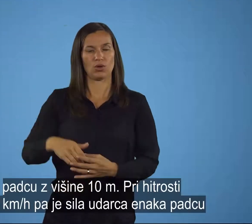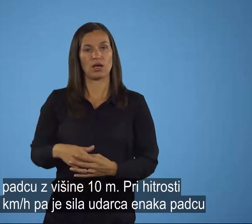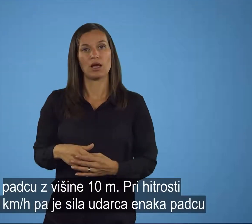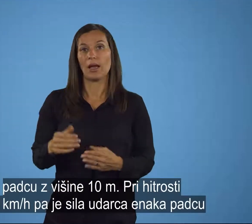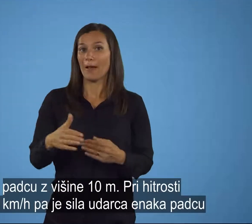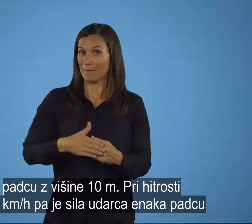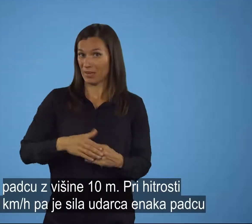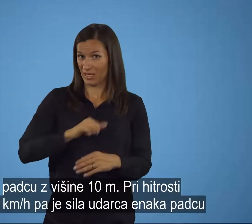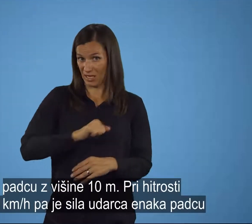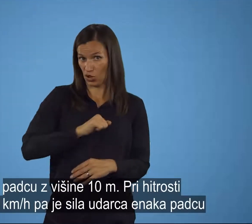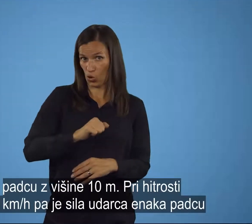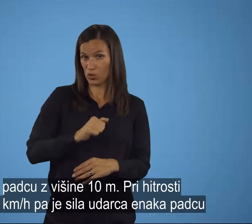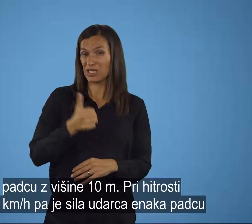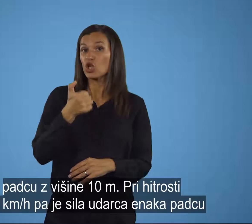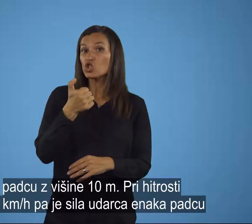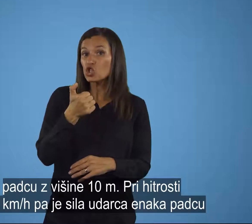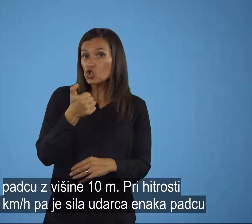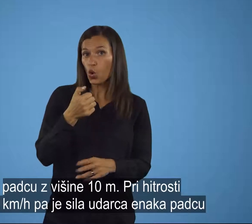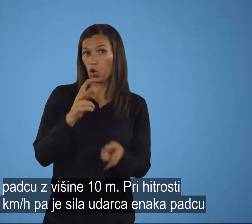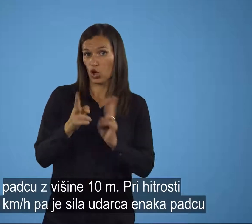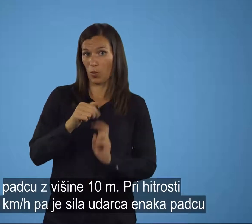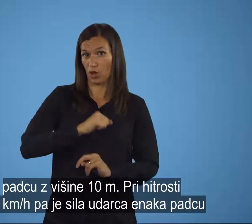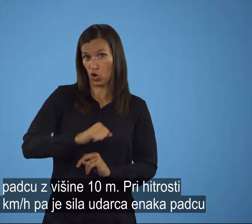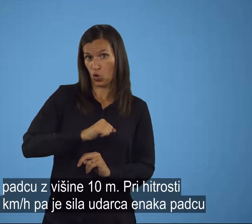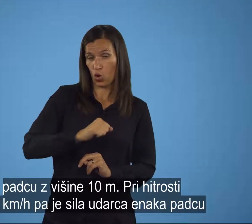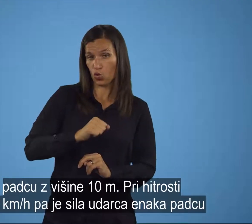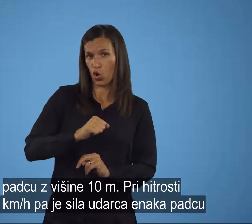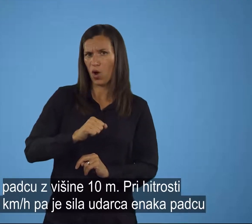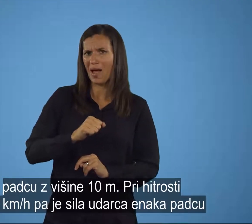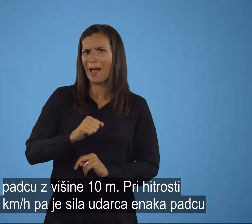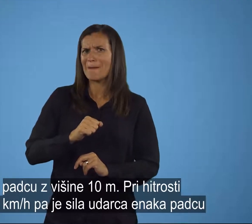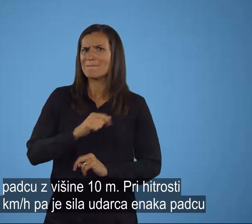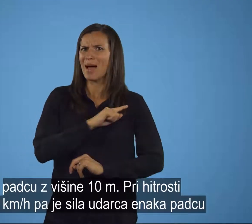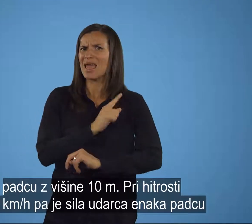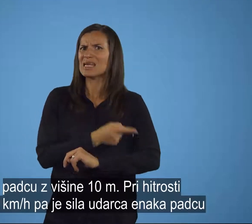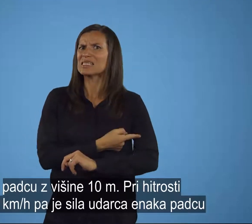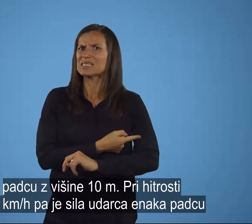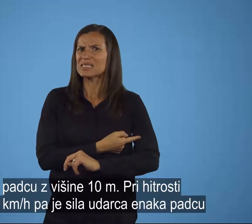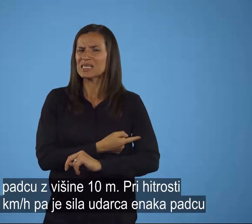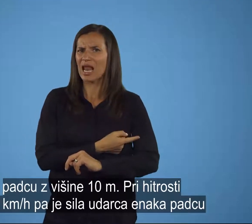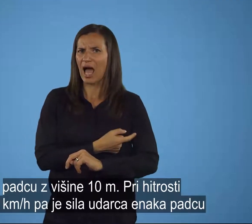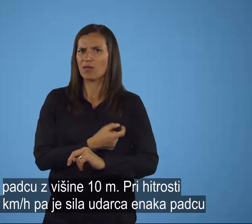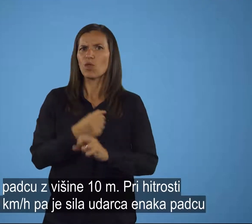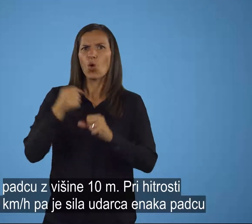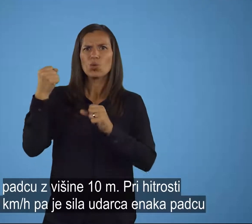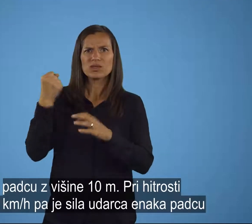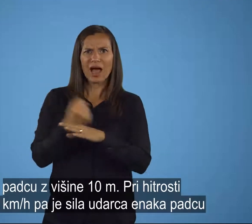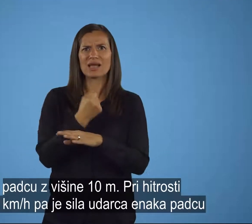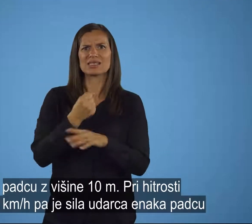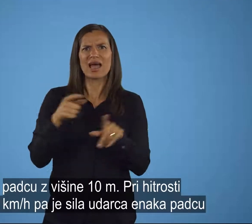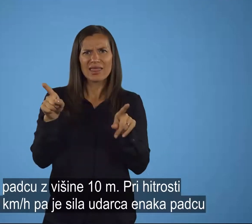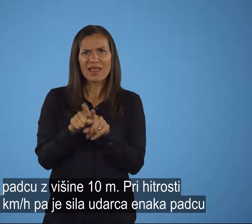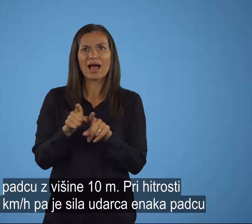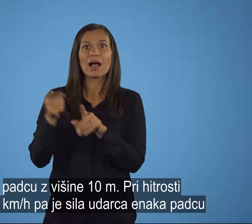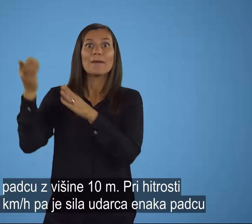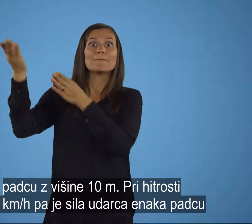Pri hitrosti 100 km na uro pa je sila udarca enaka padcu z višine 40 metrov,